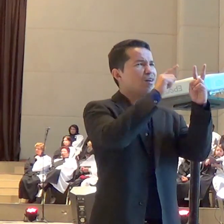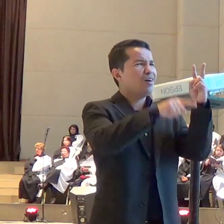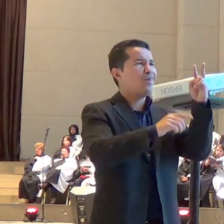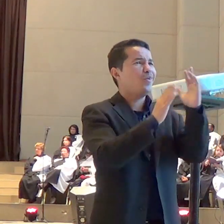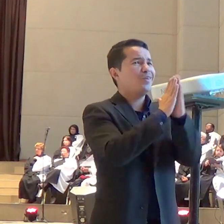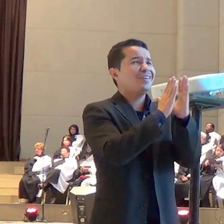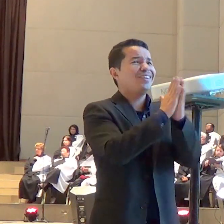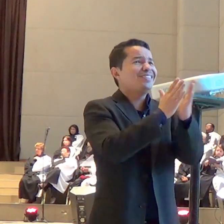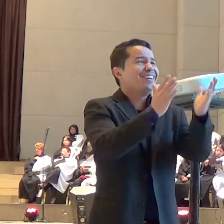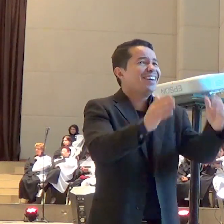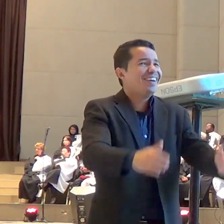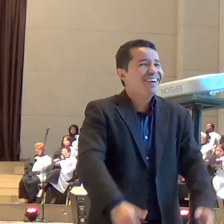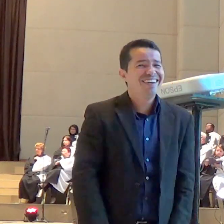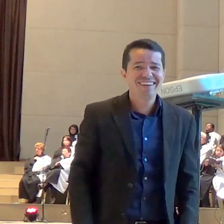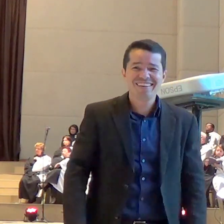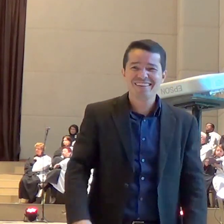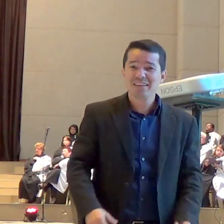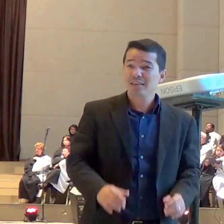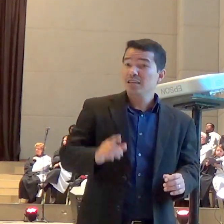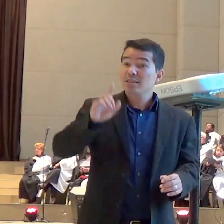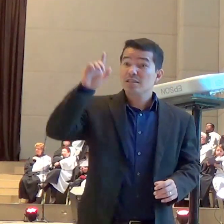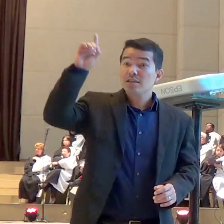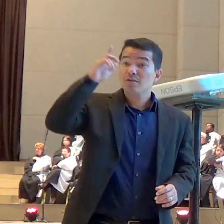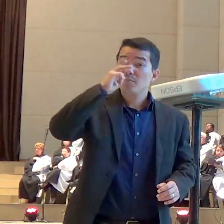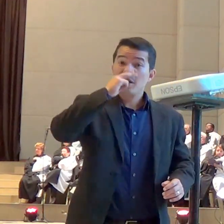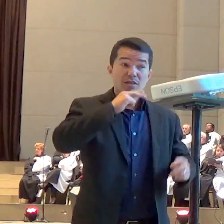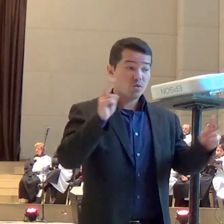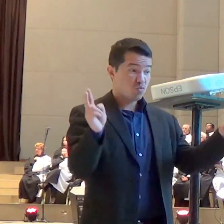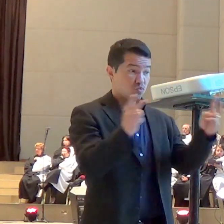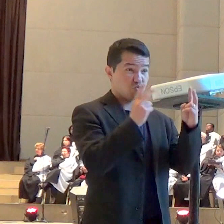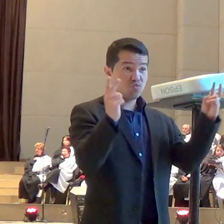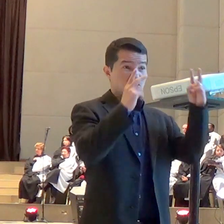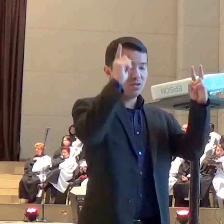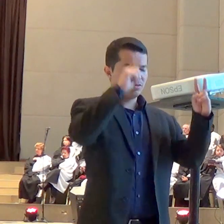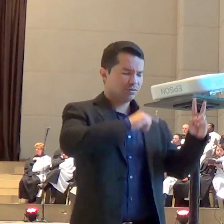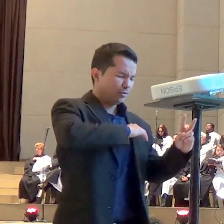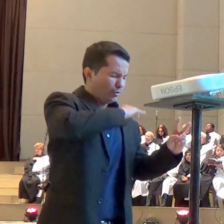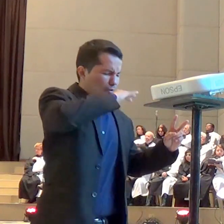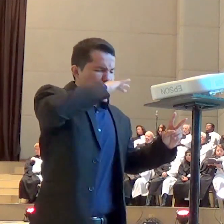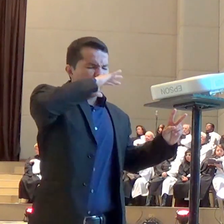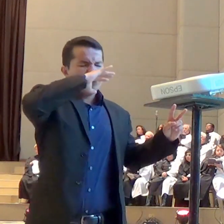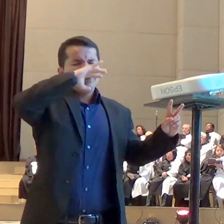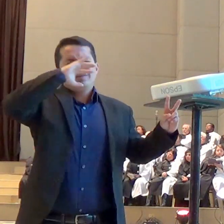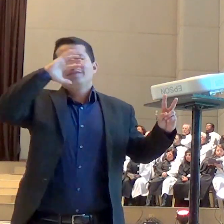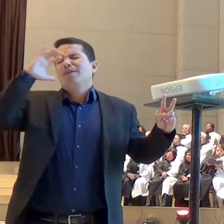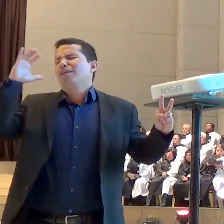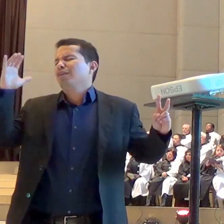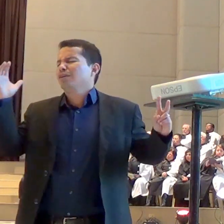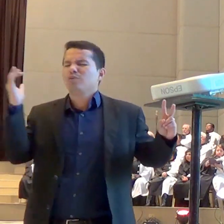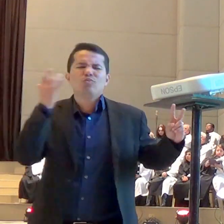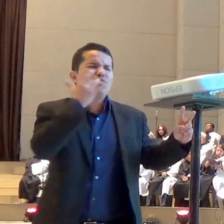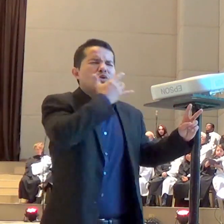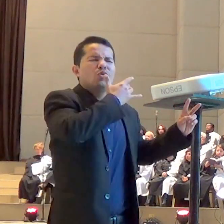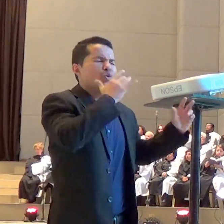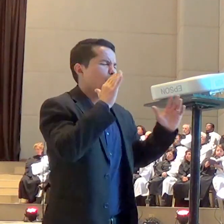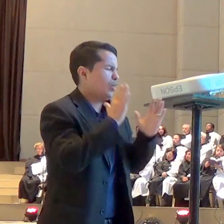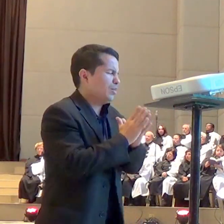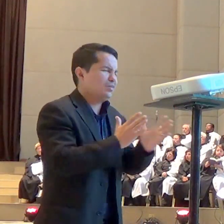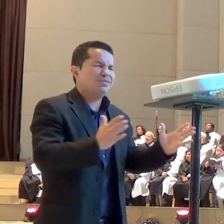e aquele perfume das orações enche o lugar do templo e de repente Deus dá o seu